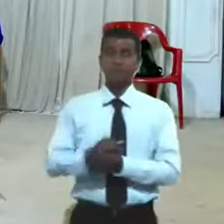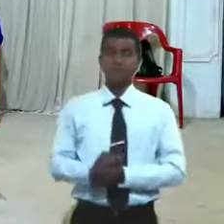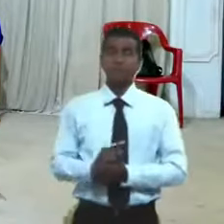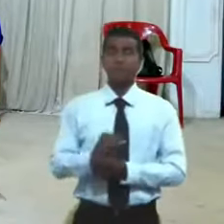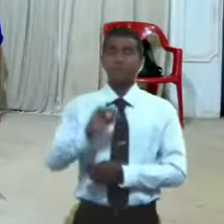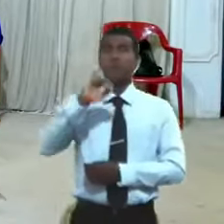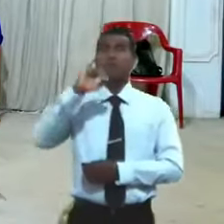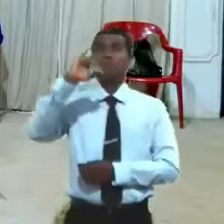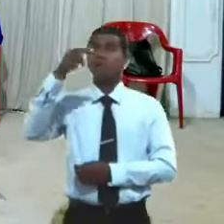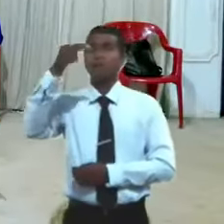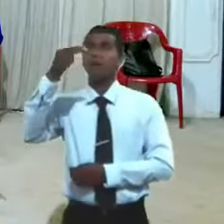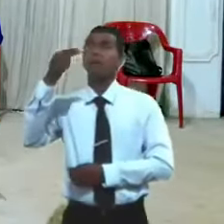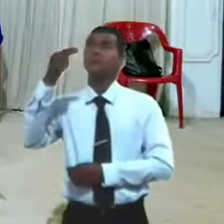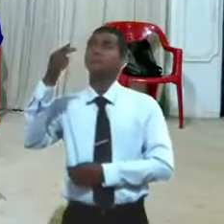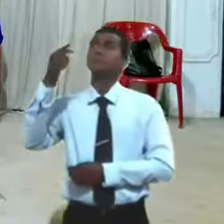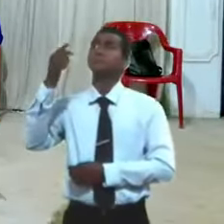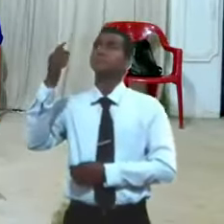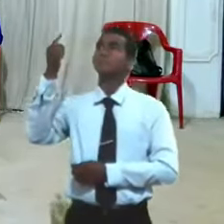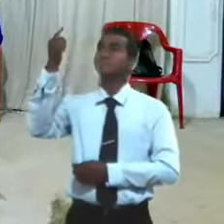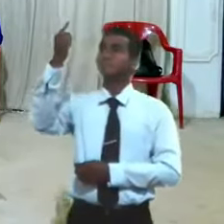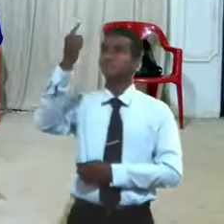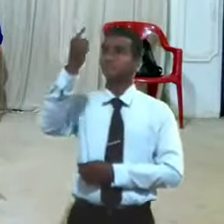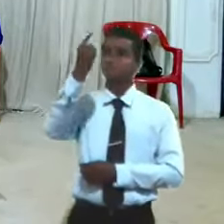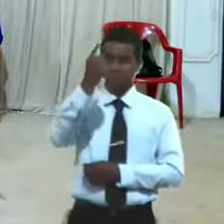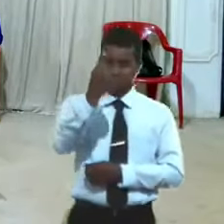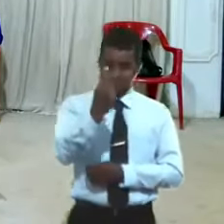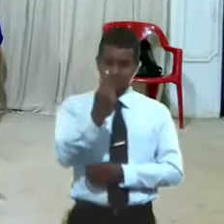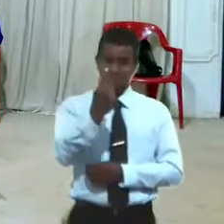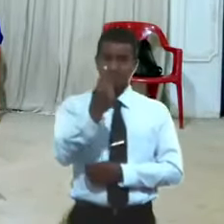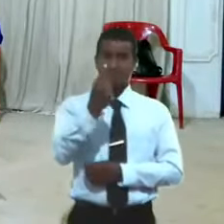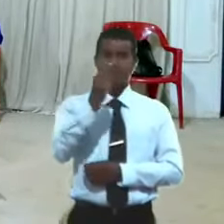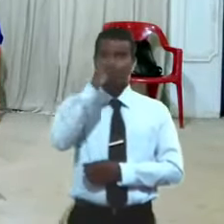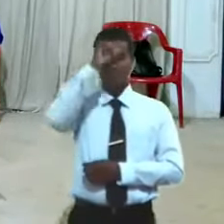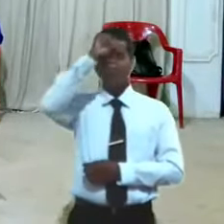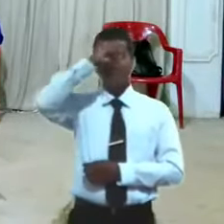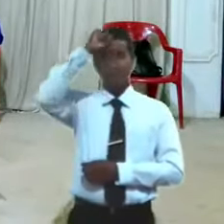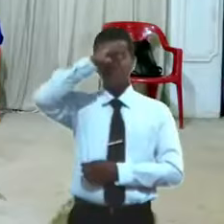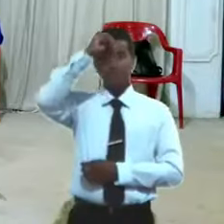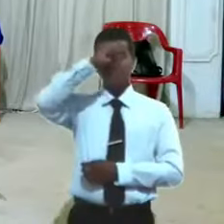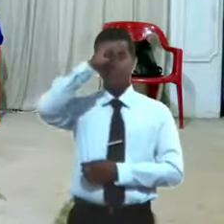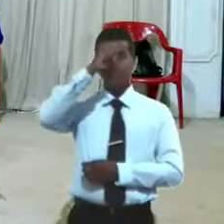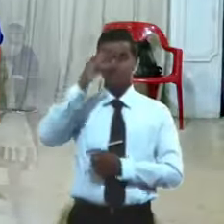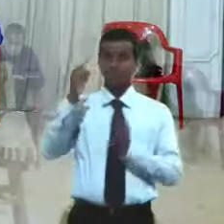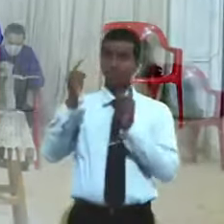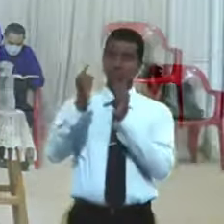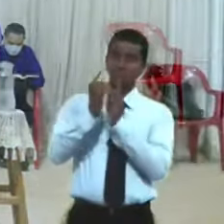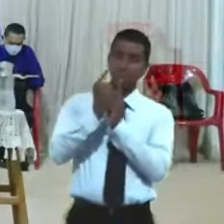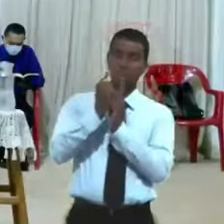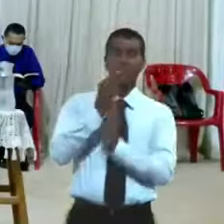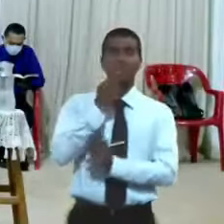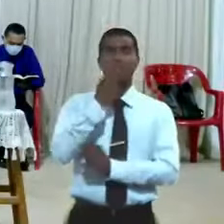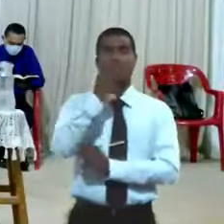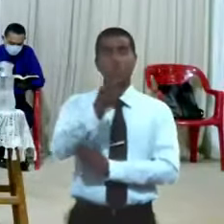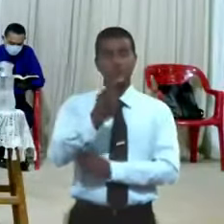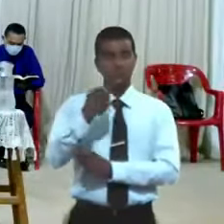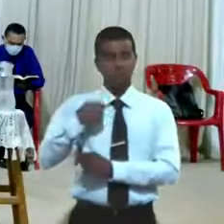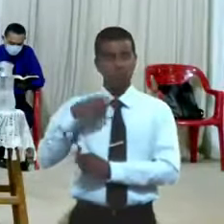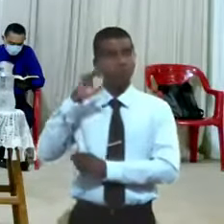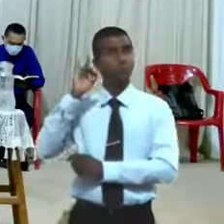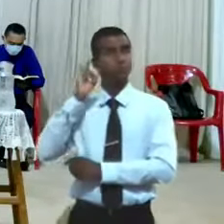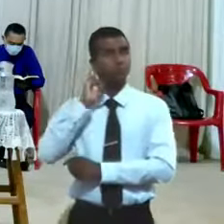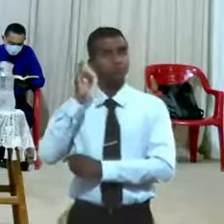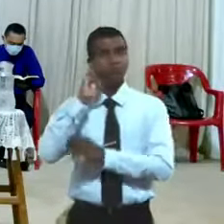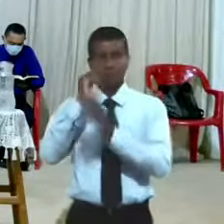y apareció Jehová a Salomón de noche y le dijo, yo he oído tu oración